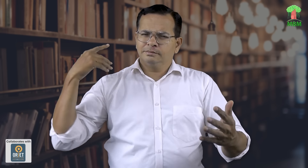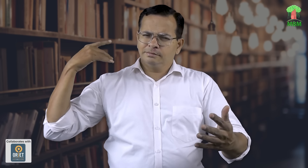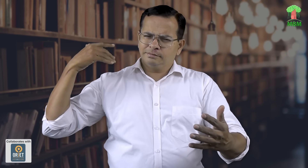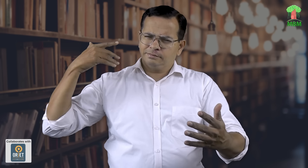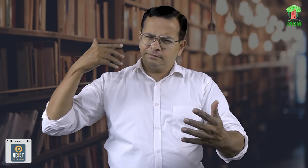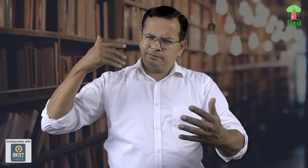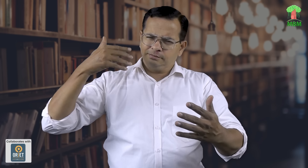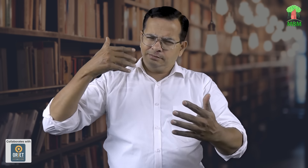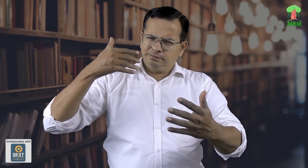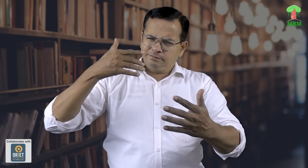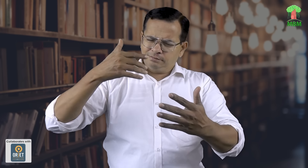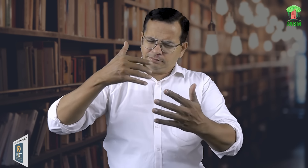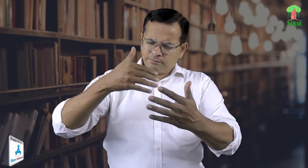बहुत समय से हमने यह चीज देखी है